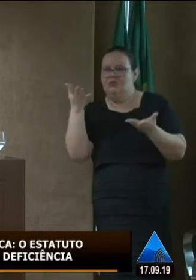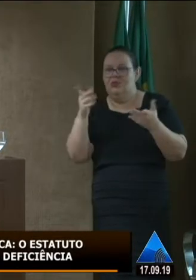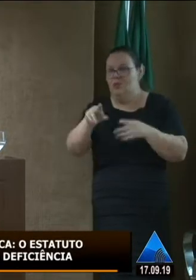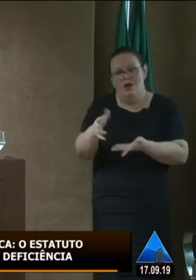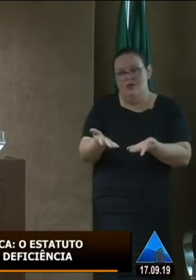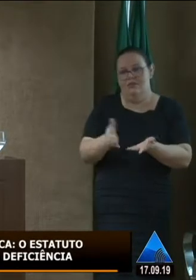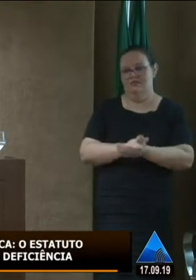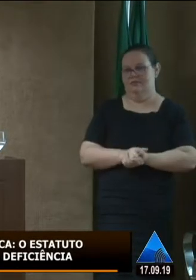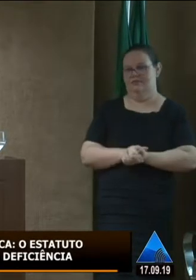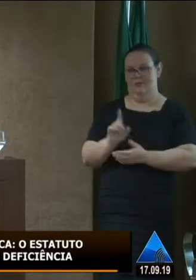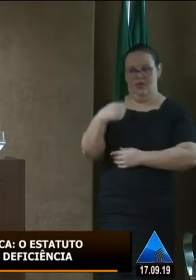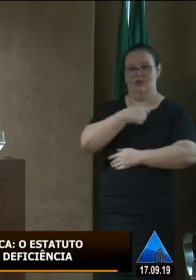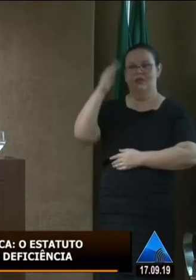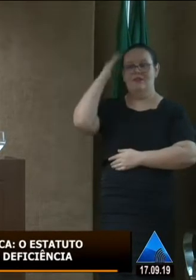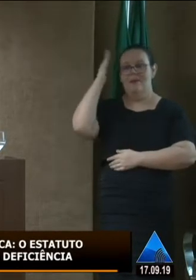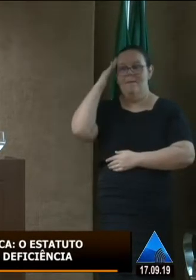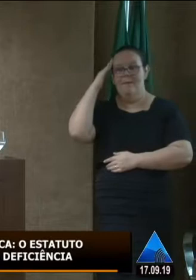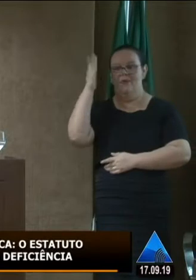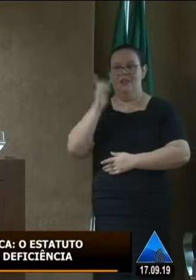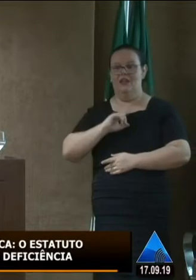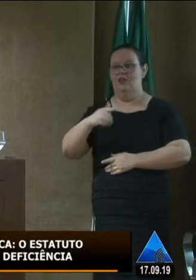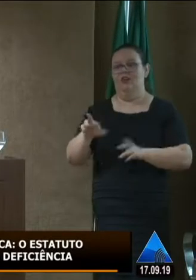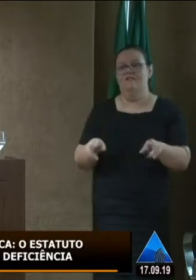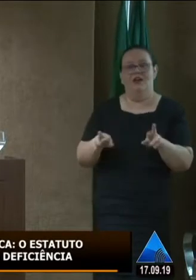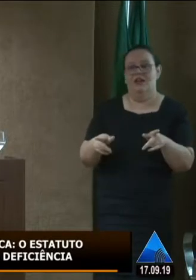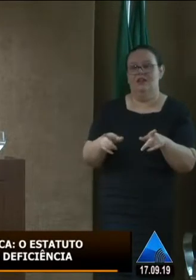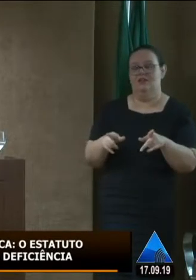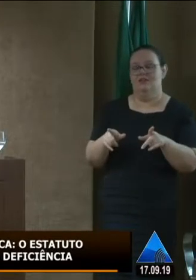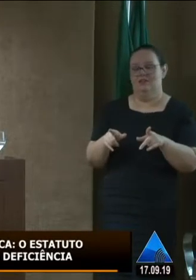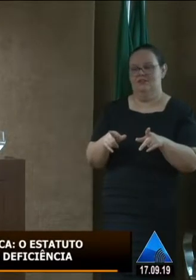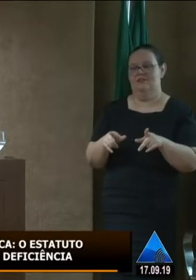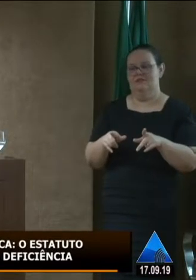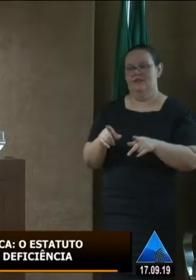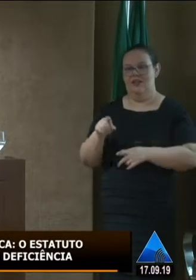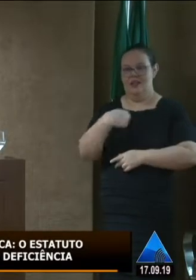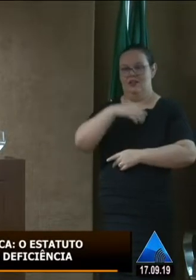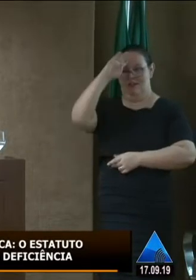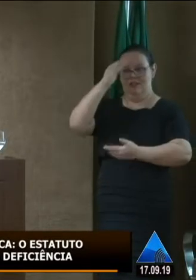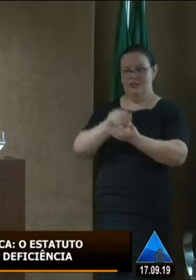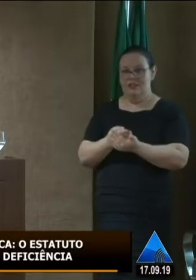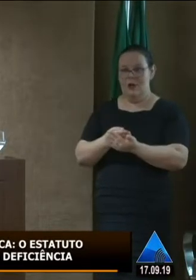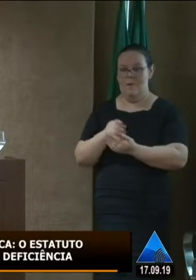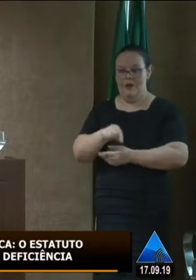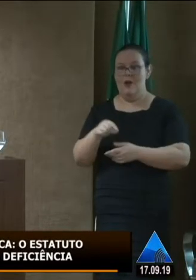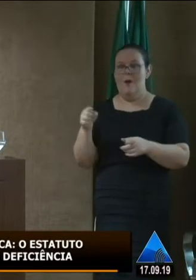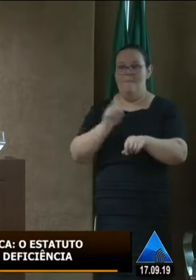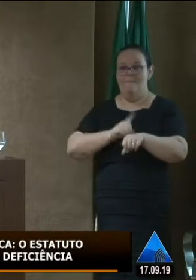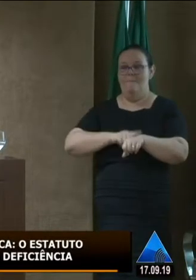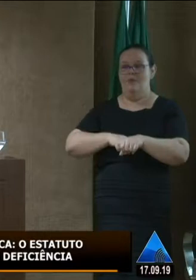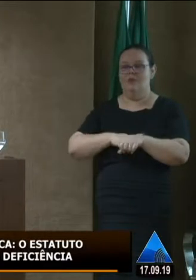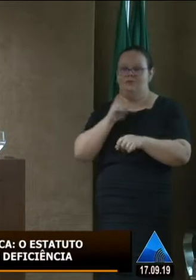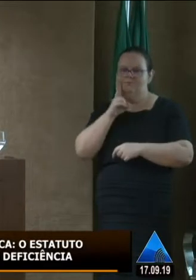então eu acredito que esse momento ele vem com muita força e que